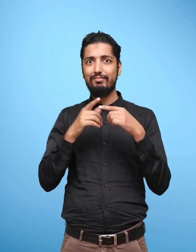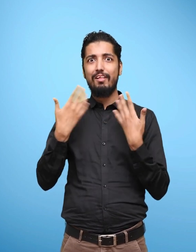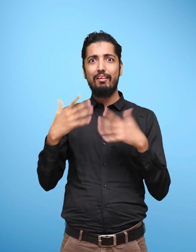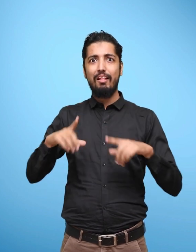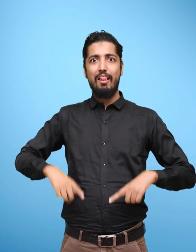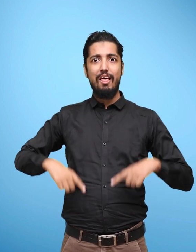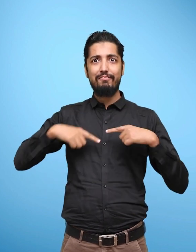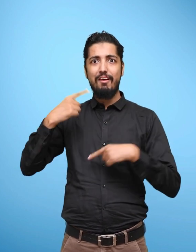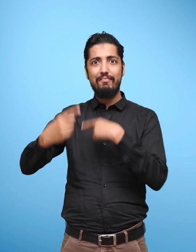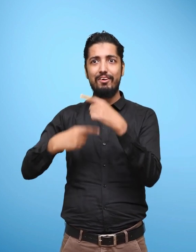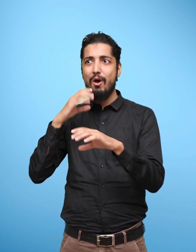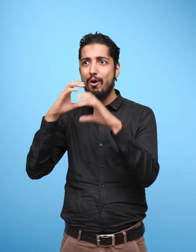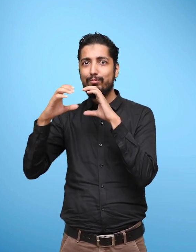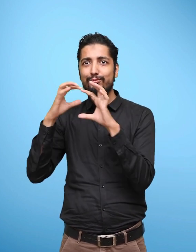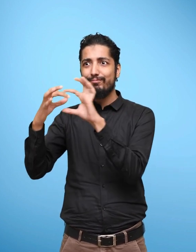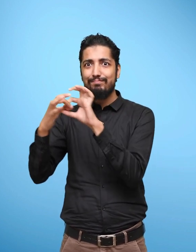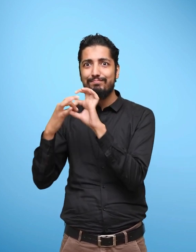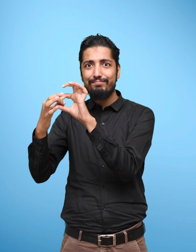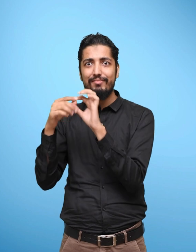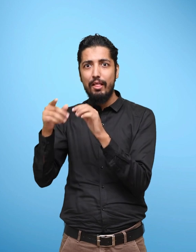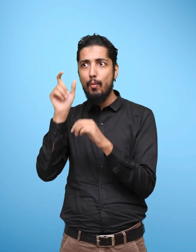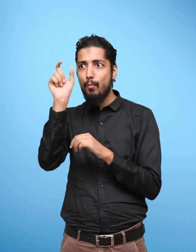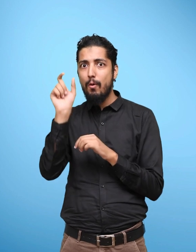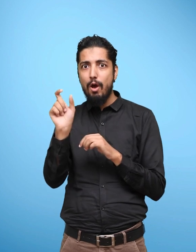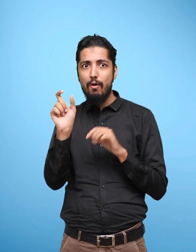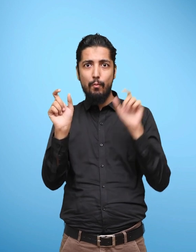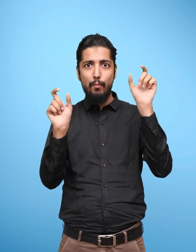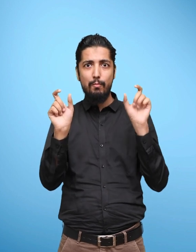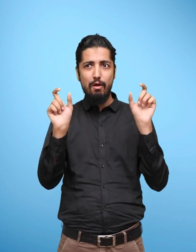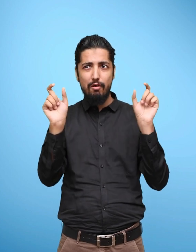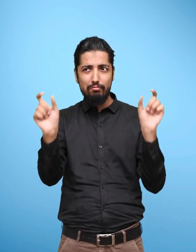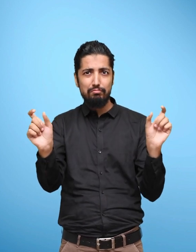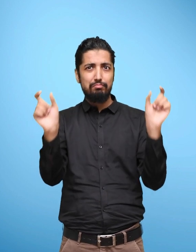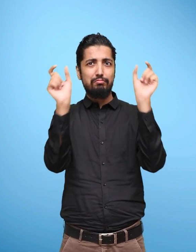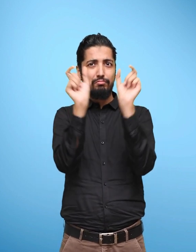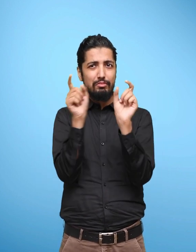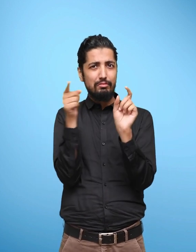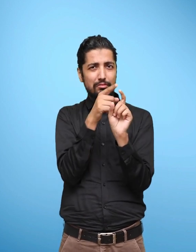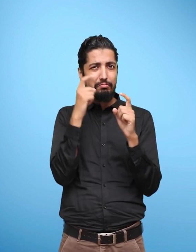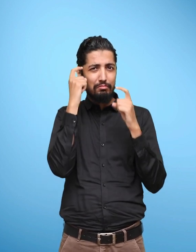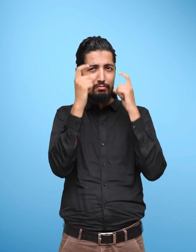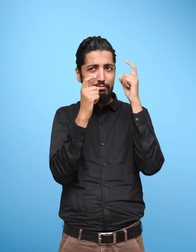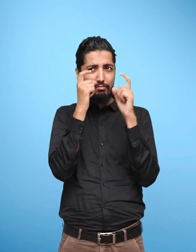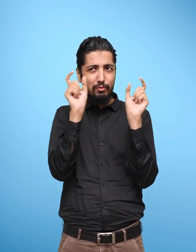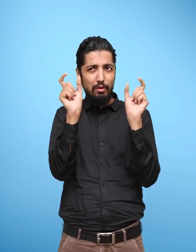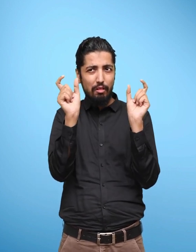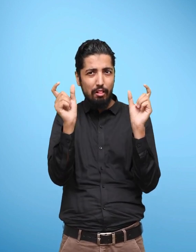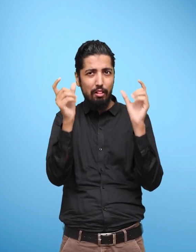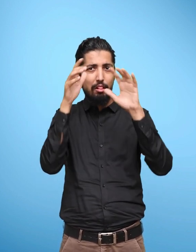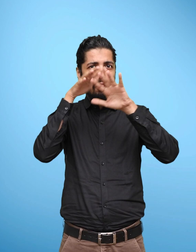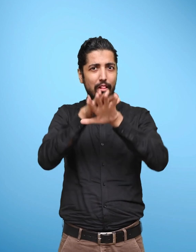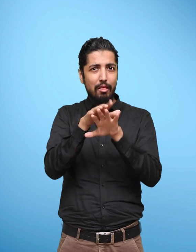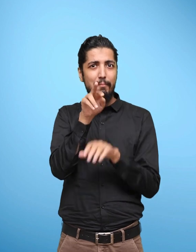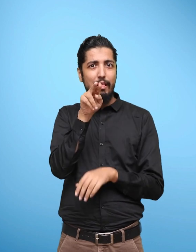out day-to-day interactions effectively and can guess the meaning of new words by using